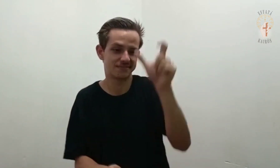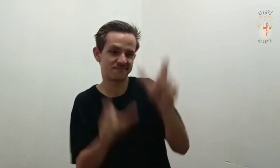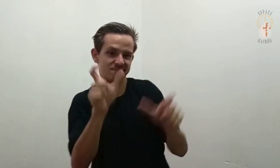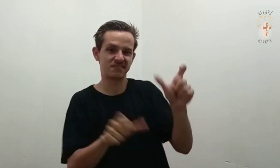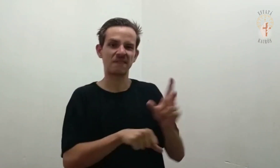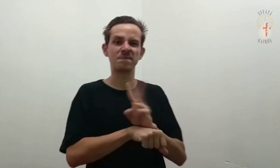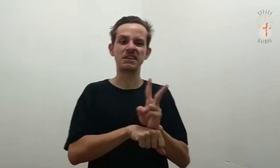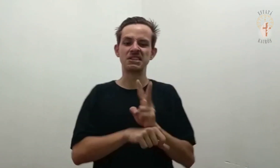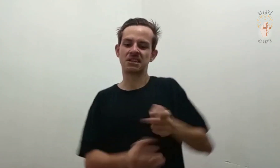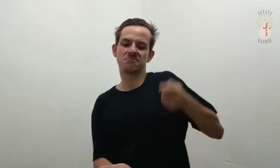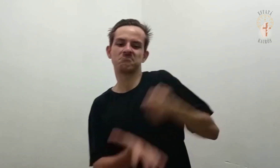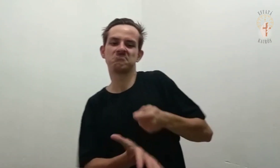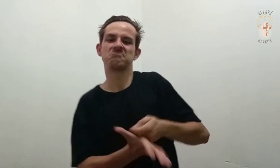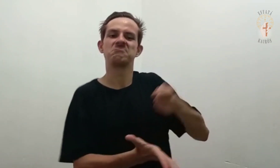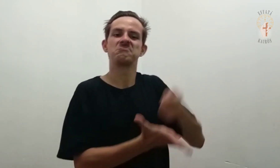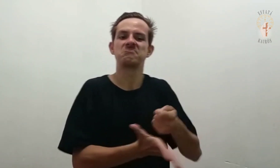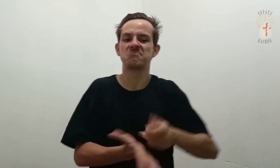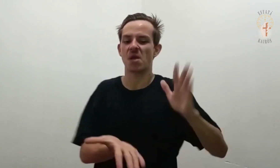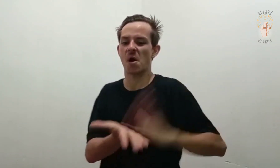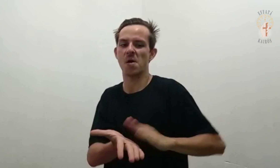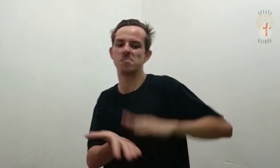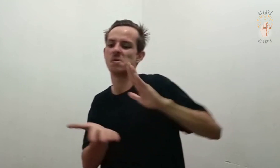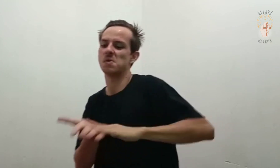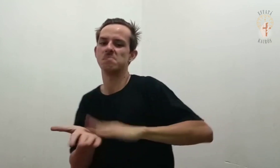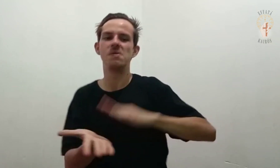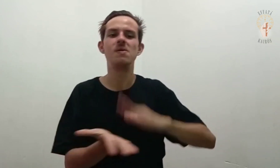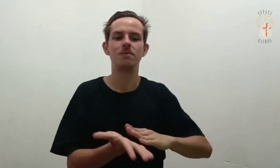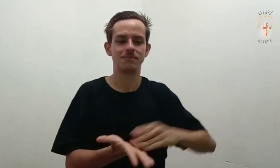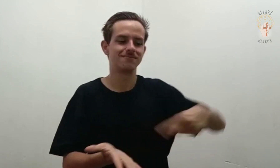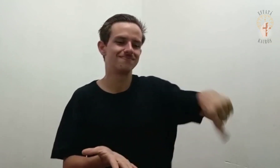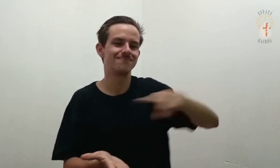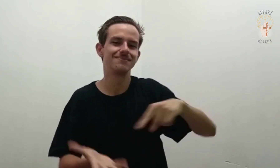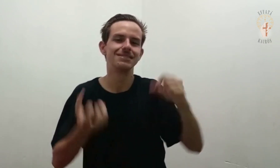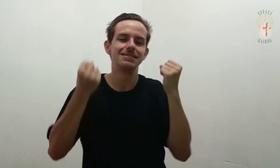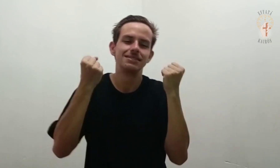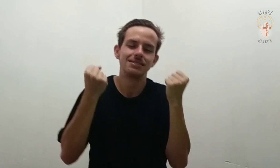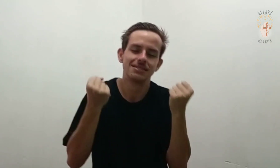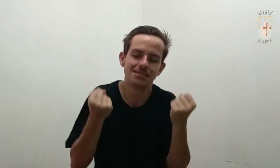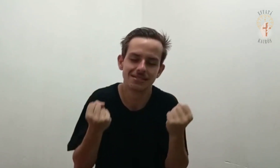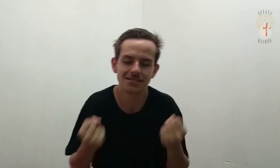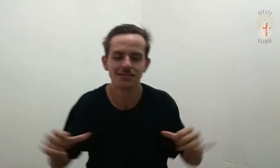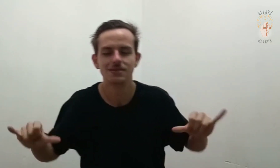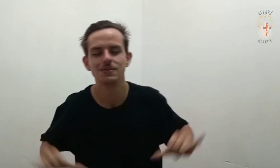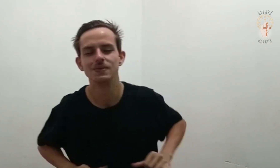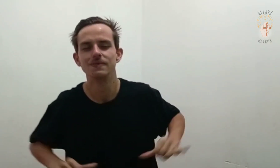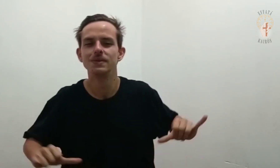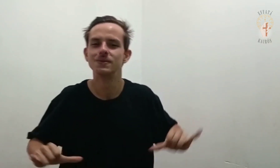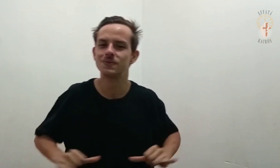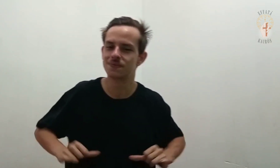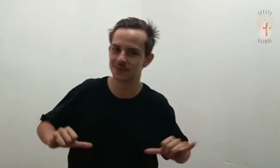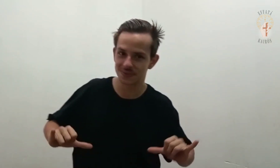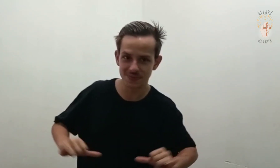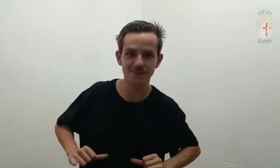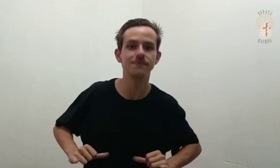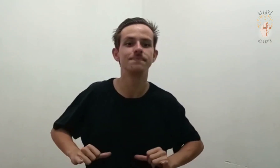carga sobre os ombros, o orgulho dos fiscais, Mas, tu